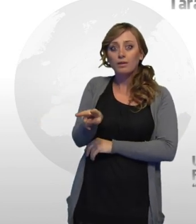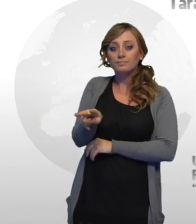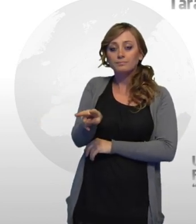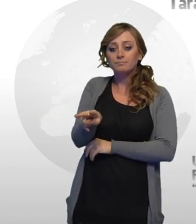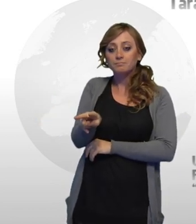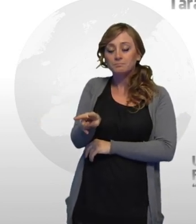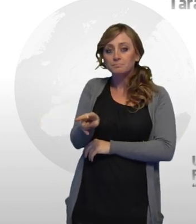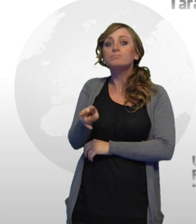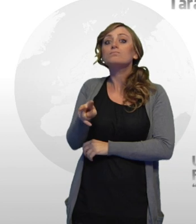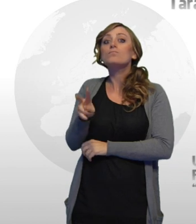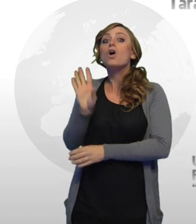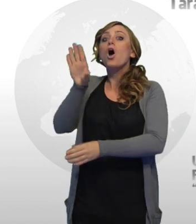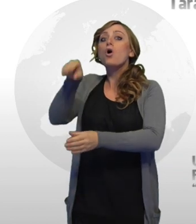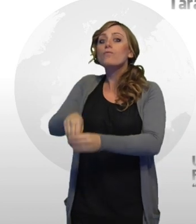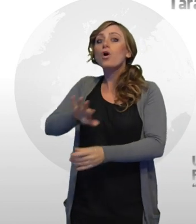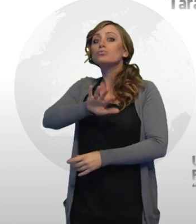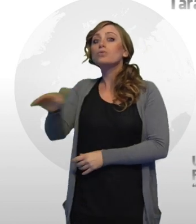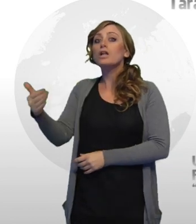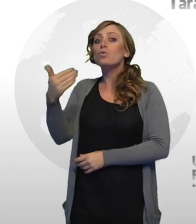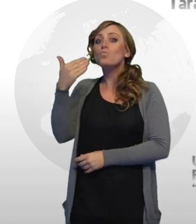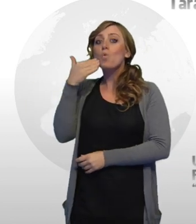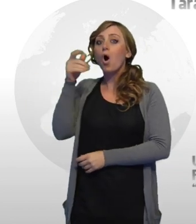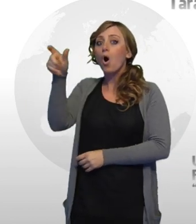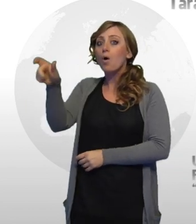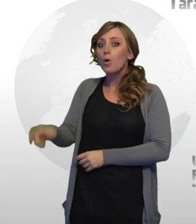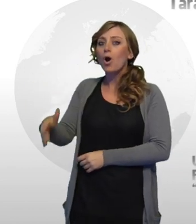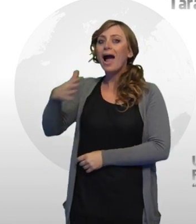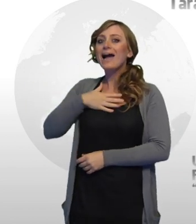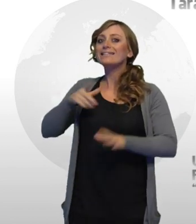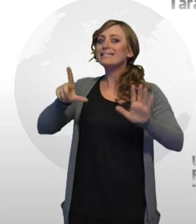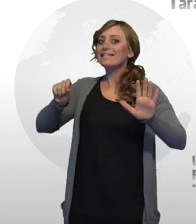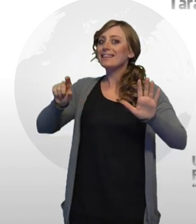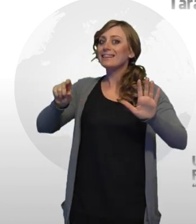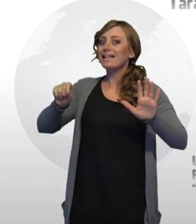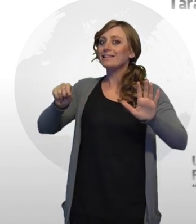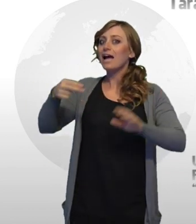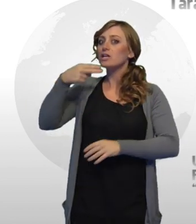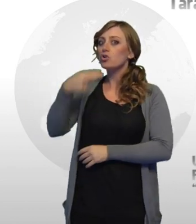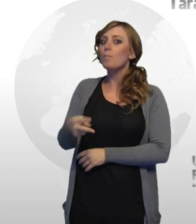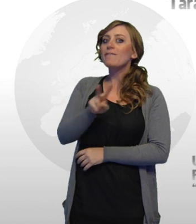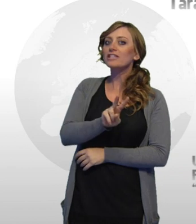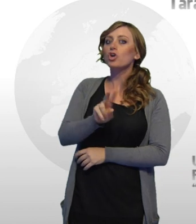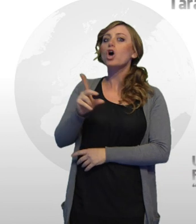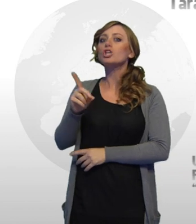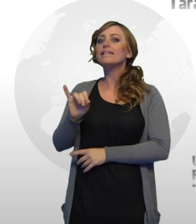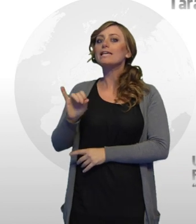70enne Vittorio Di Bello e del 45enne Davide Tagliente, anch'essi tarantini.